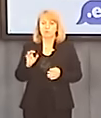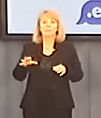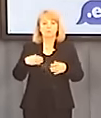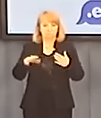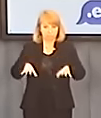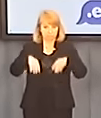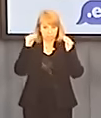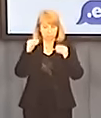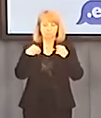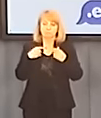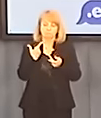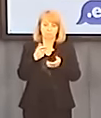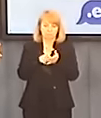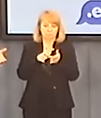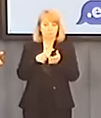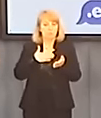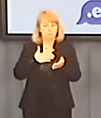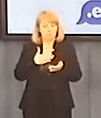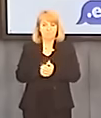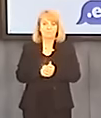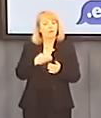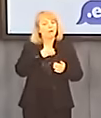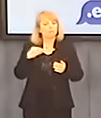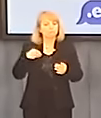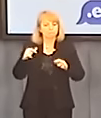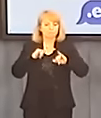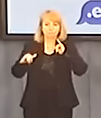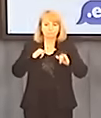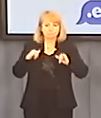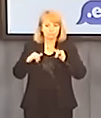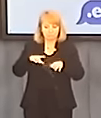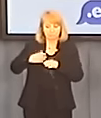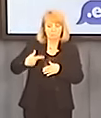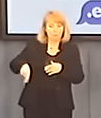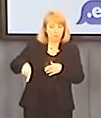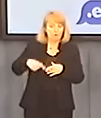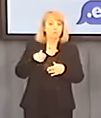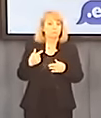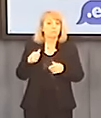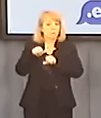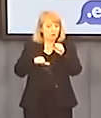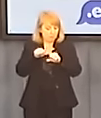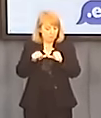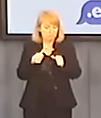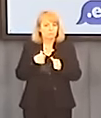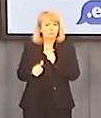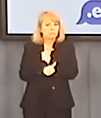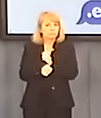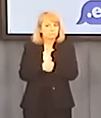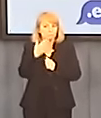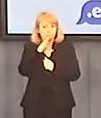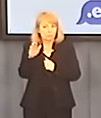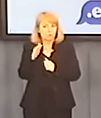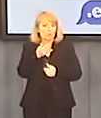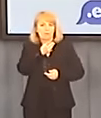Państwu przekazać. Otóż polski rząd w ostatnich latach udowodnił nam, że absolutnie nie ma żadnego pomysłu na